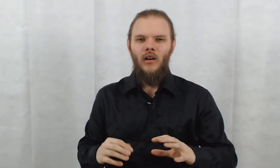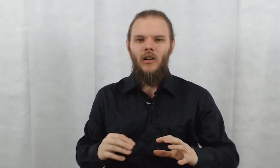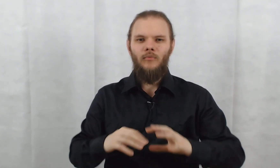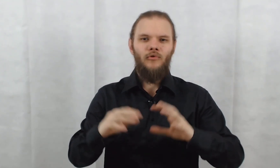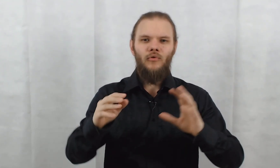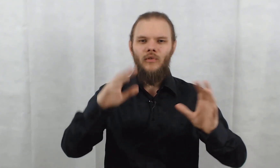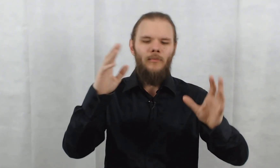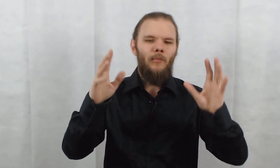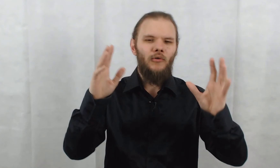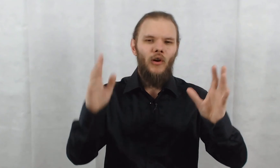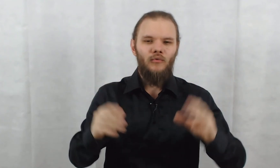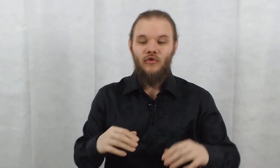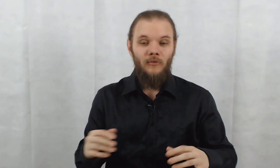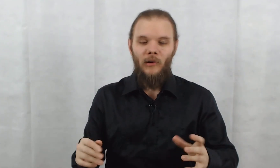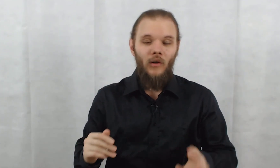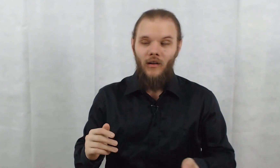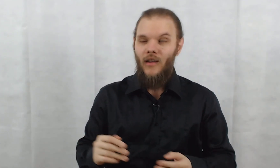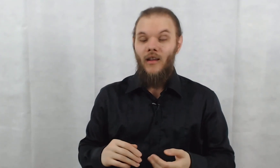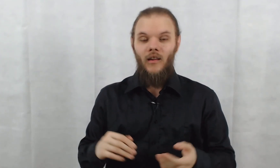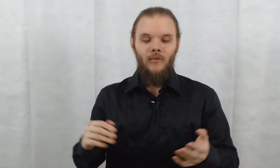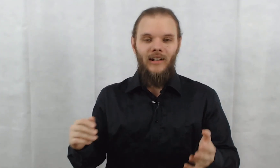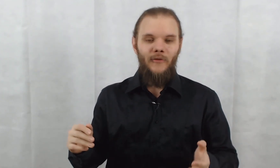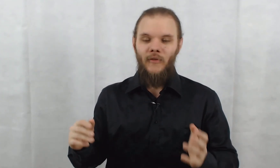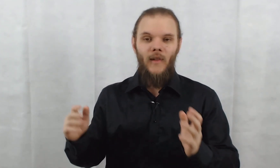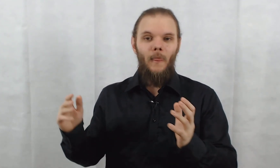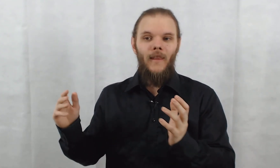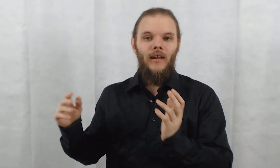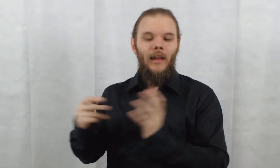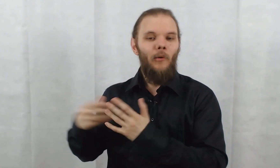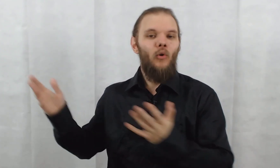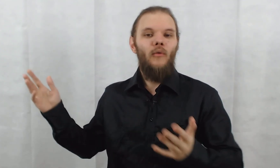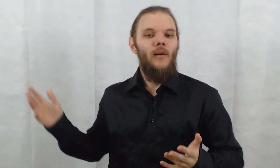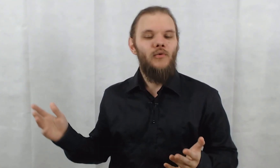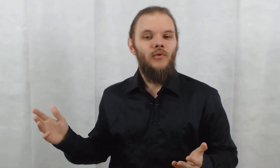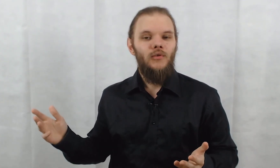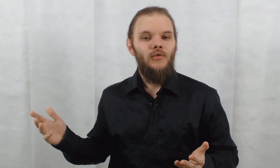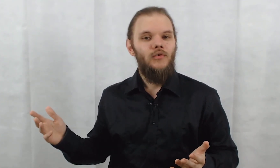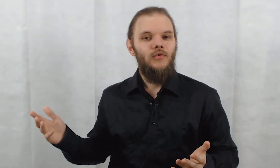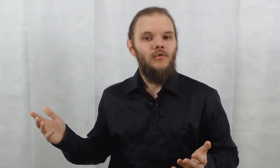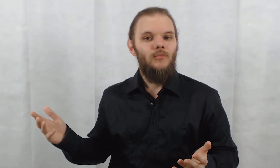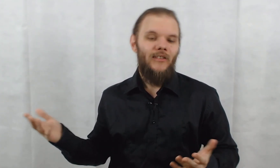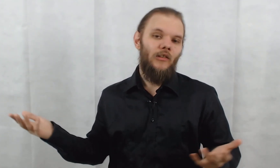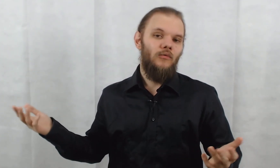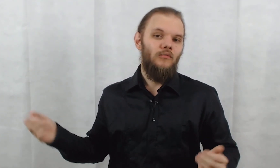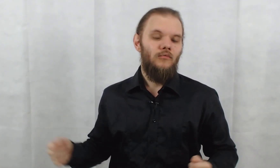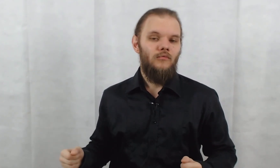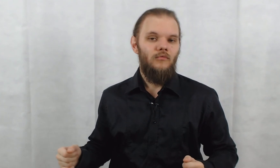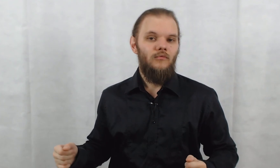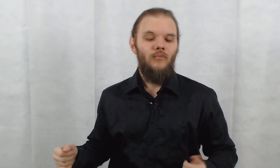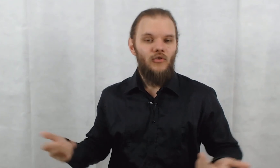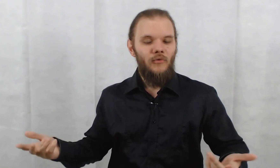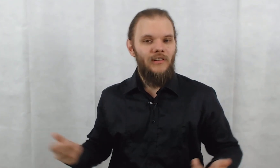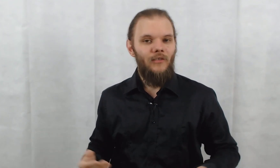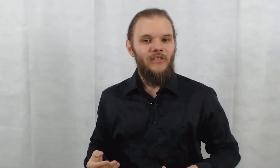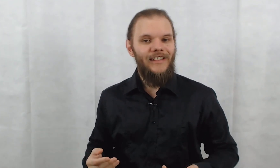oh mon Dieu, elle m'abandonne » ou je ne sais pas quoi. Bref. Et après, on ne le revoit plus. C'est con. Moi, j'en voulais davantage.